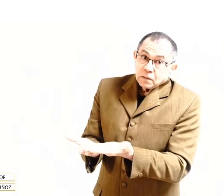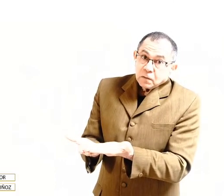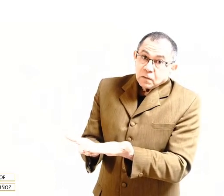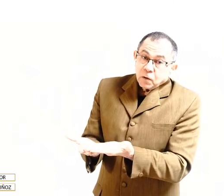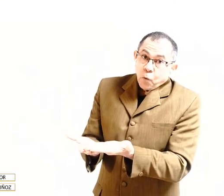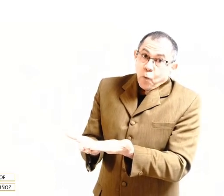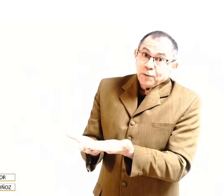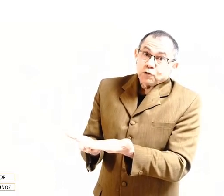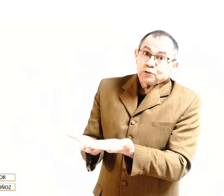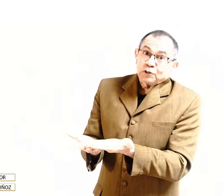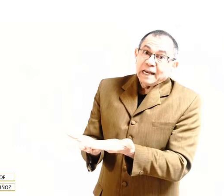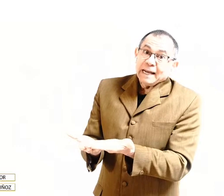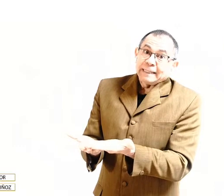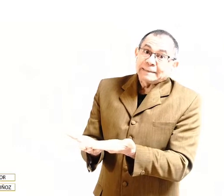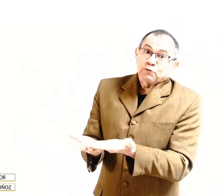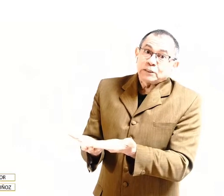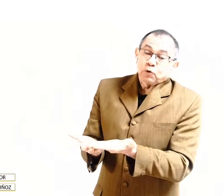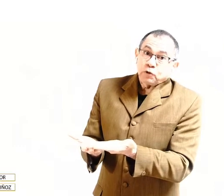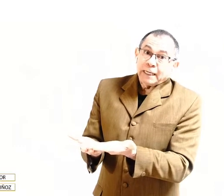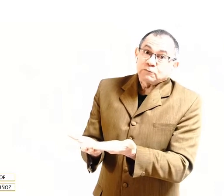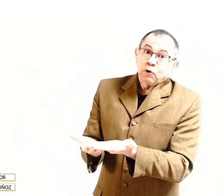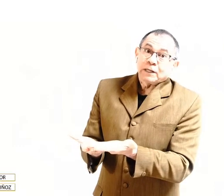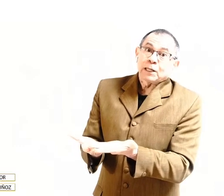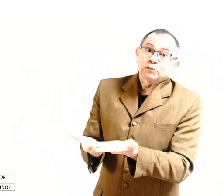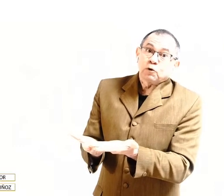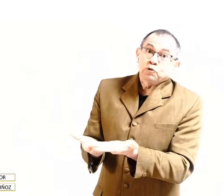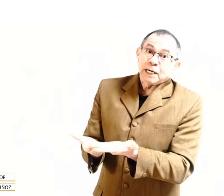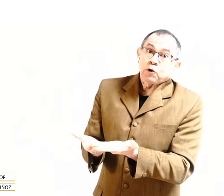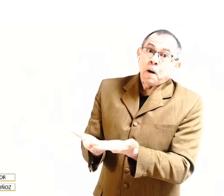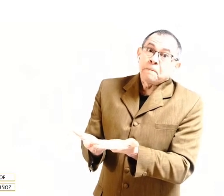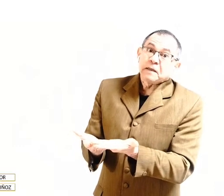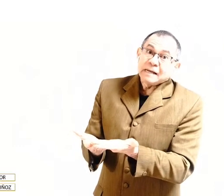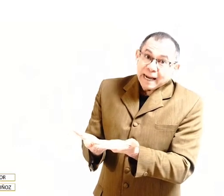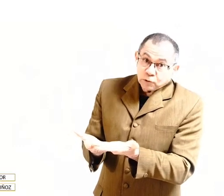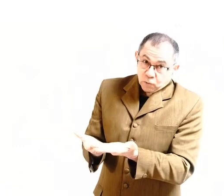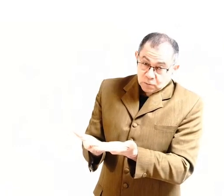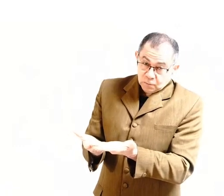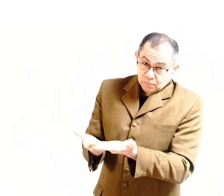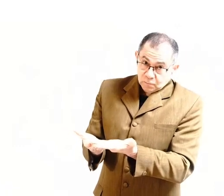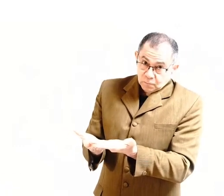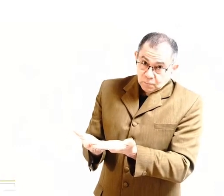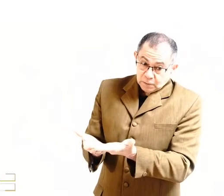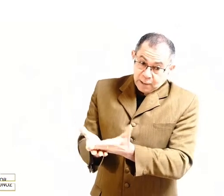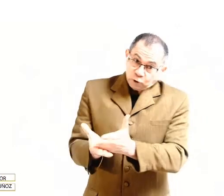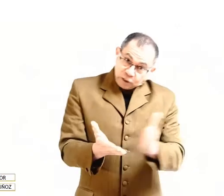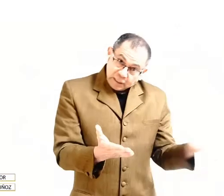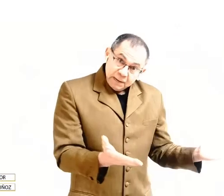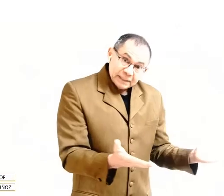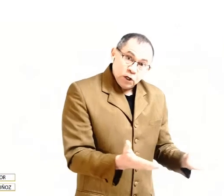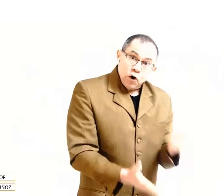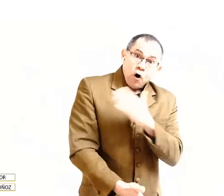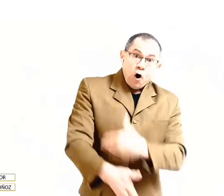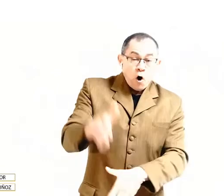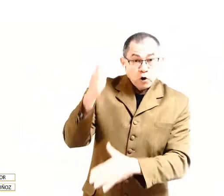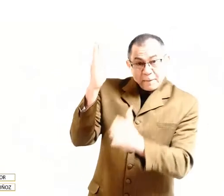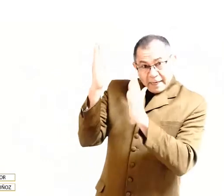¿Cuál doctrina usted está escuchando o predicando? ¿La de los escribas o la de